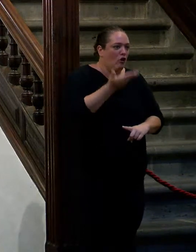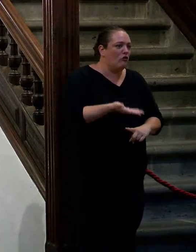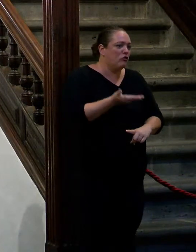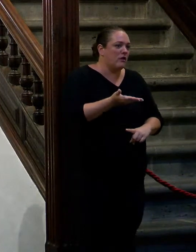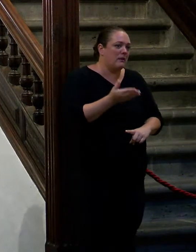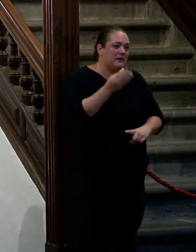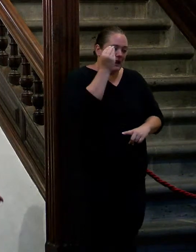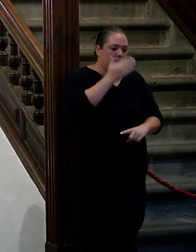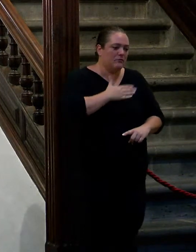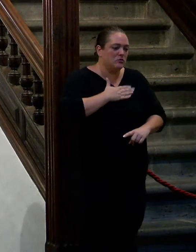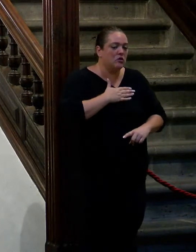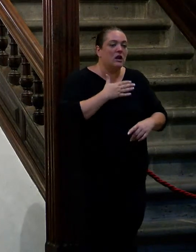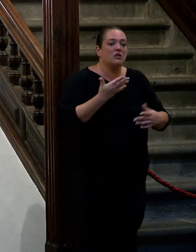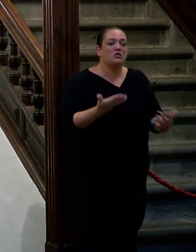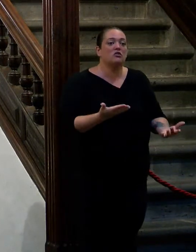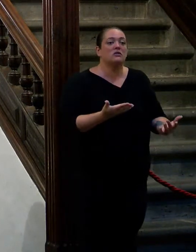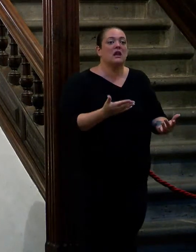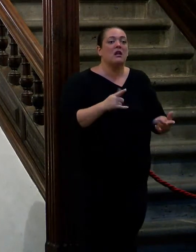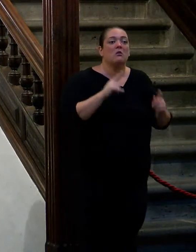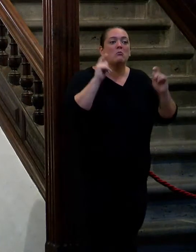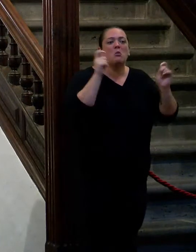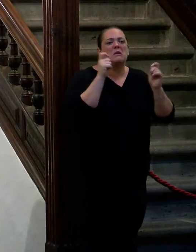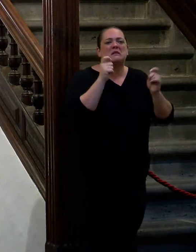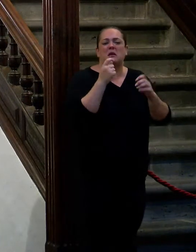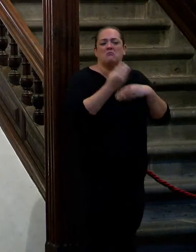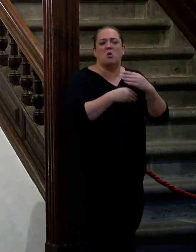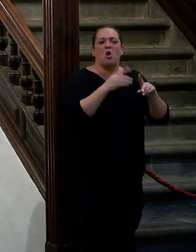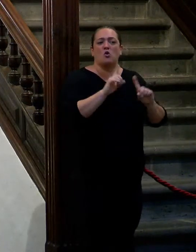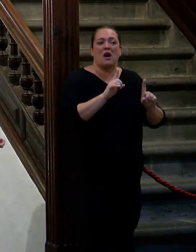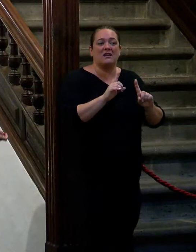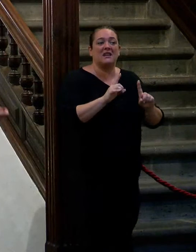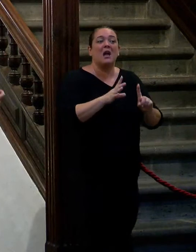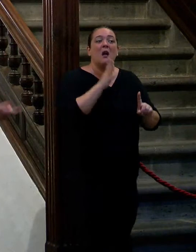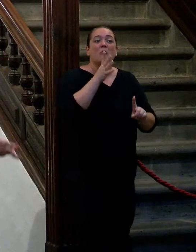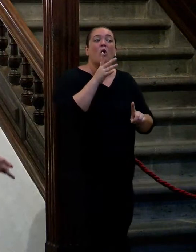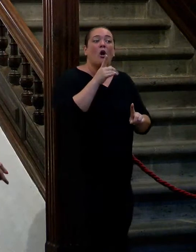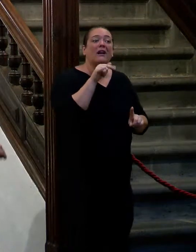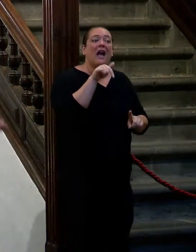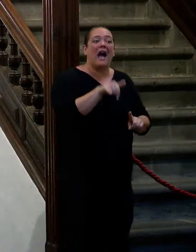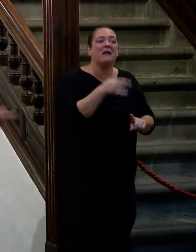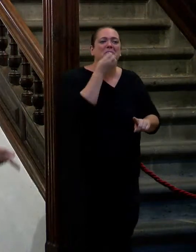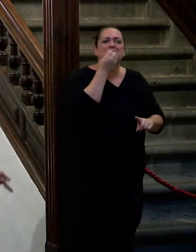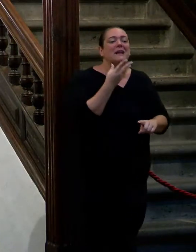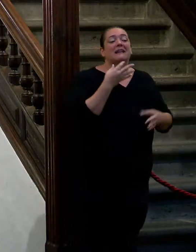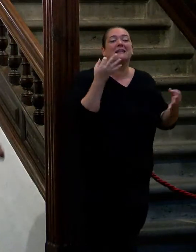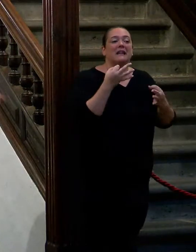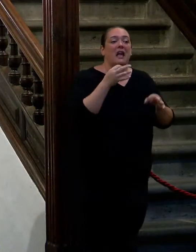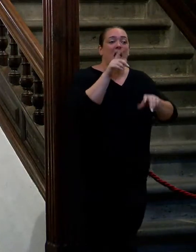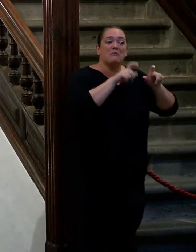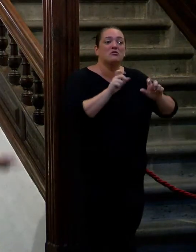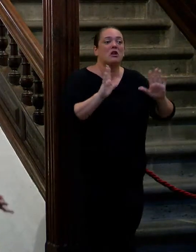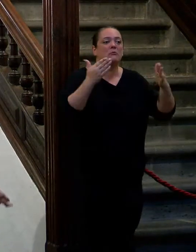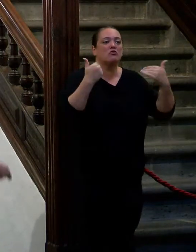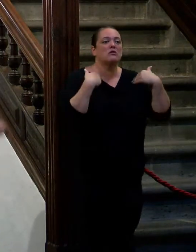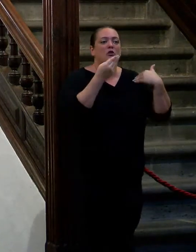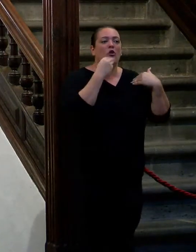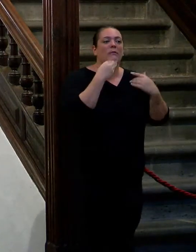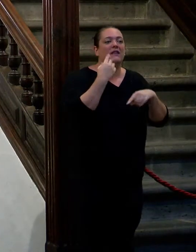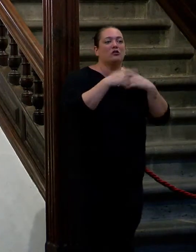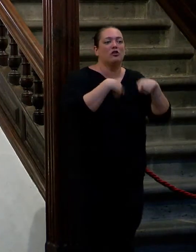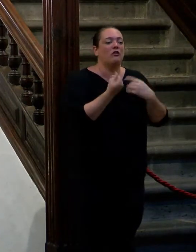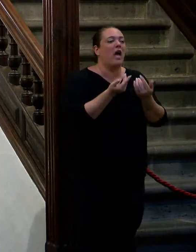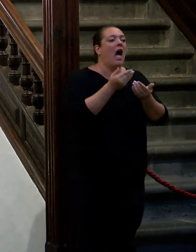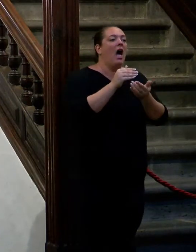entonces de esas cosas nos hacen publicidad porque allí los que tienen méritos son los que están allí cargando poniendo la comida todos los días haciendo